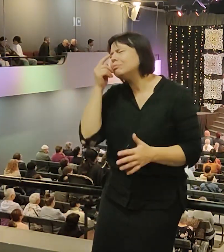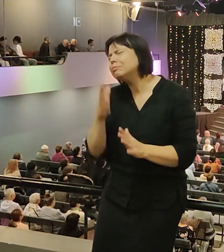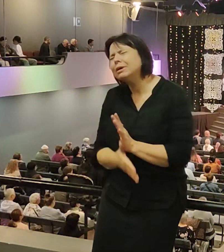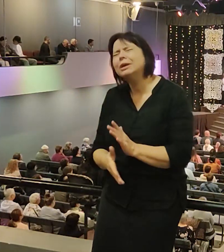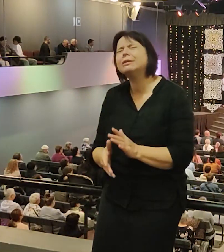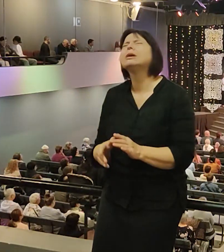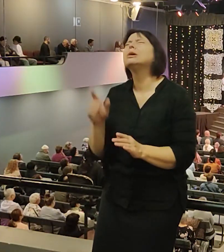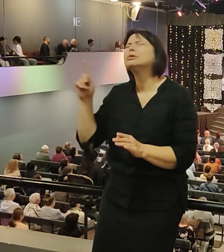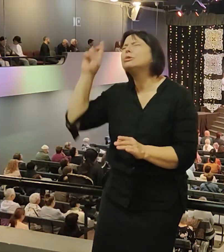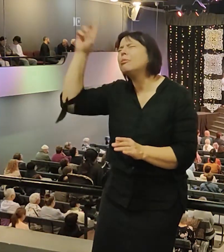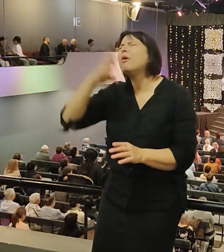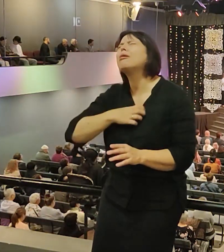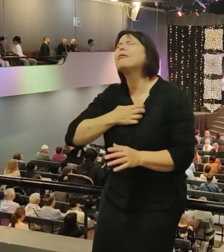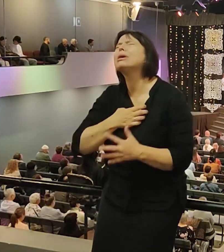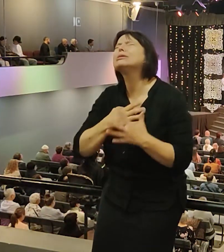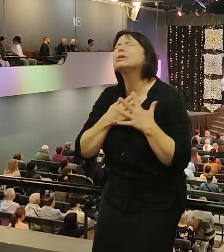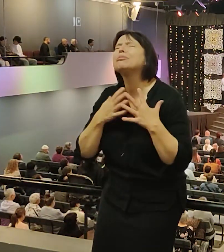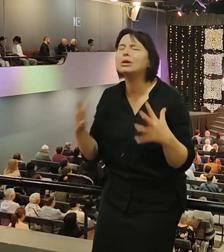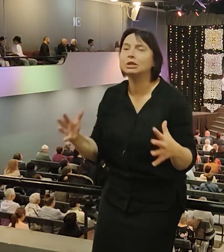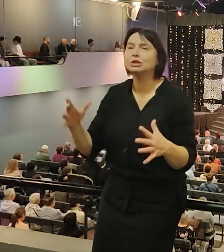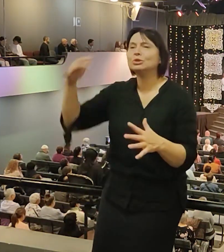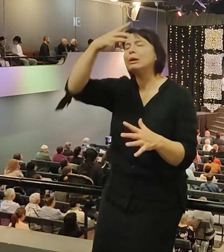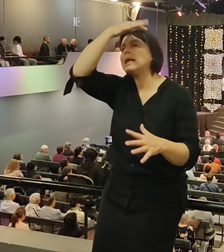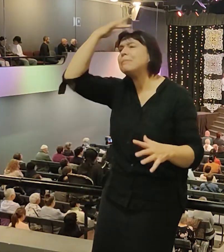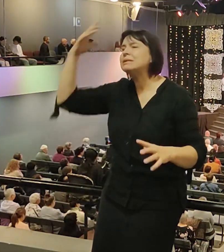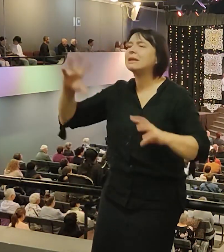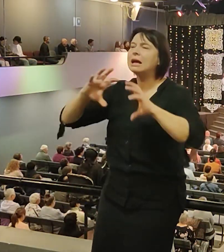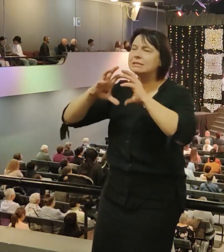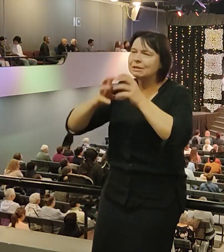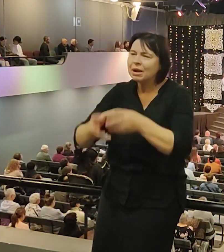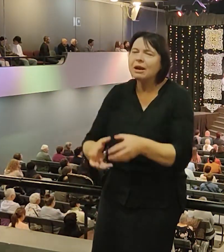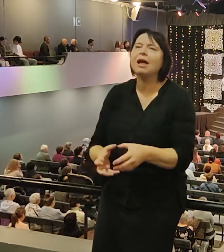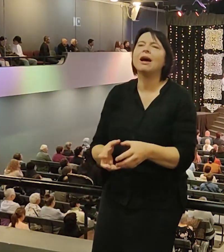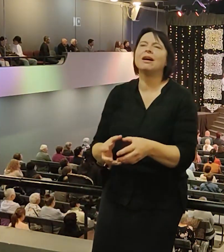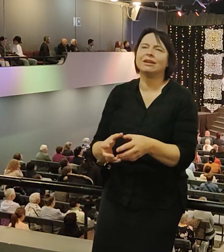небеса и землю в движение привел, чтобы мы спаслись.